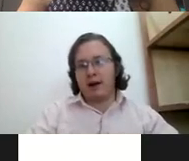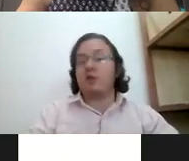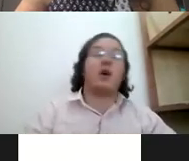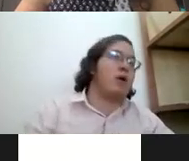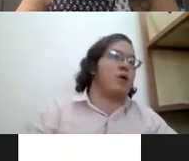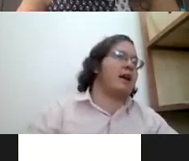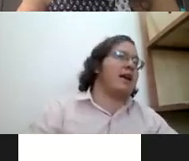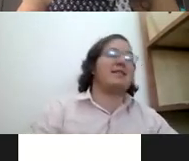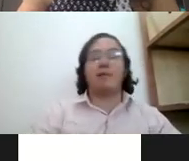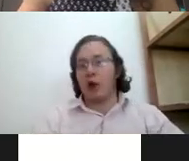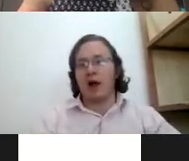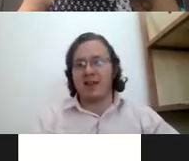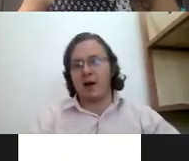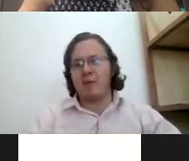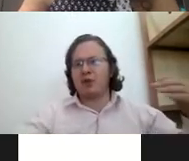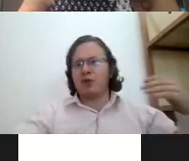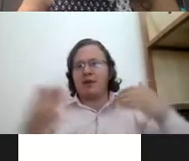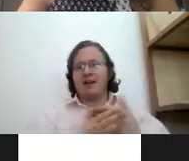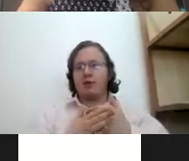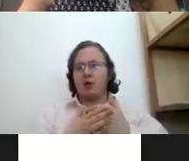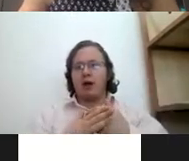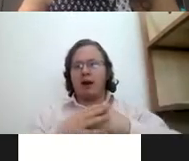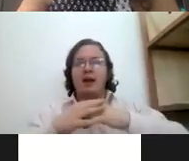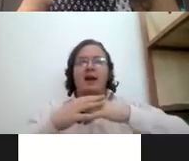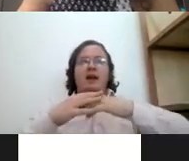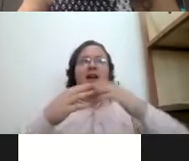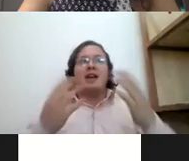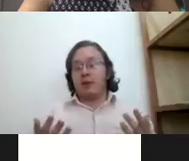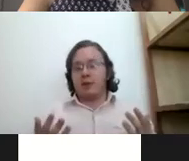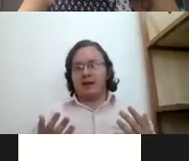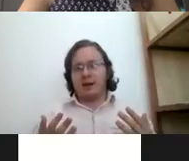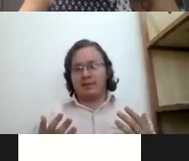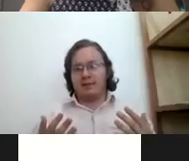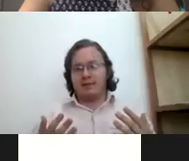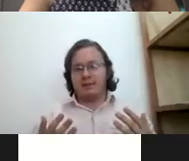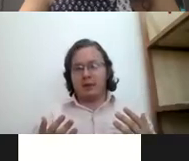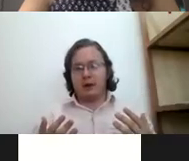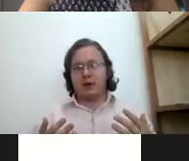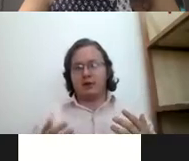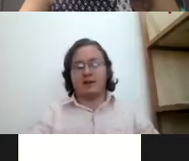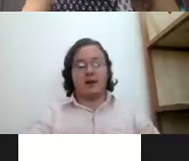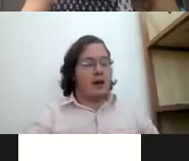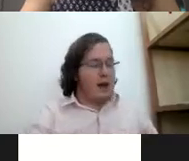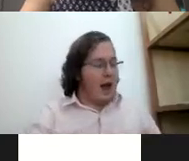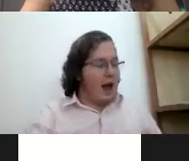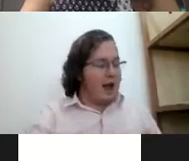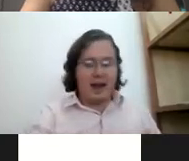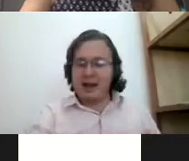No sé cómo ayudarle y se bloqueaban. Llegaba un punto donde ya se bloqueaban y ya no sabían qué hacer. Entonces, es ahí